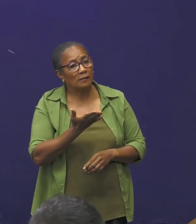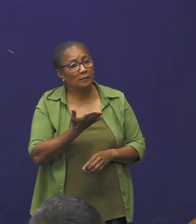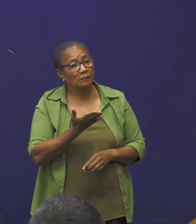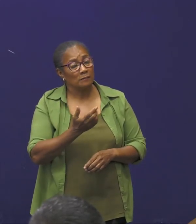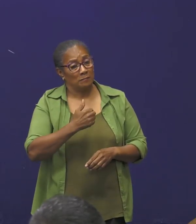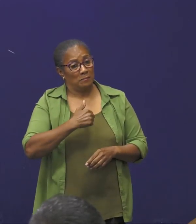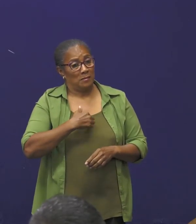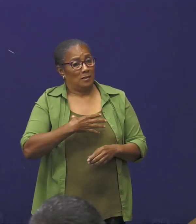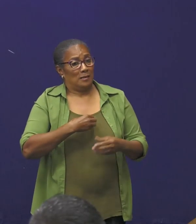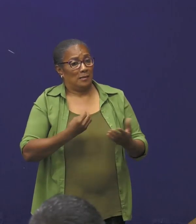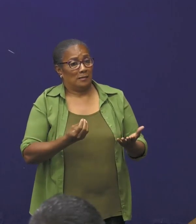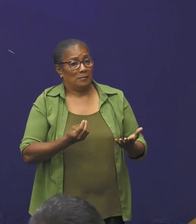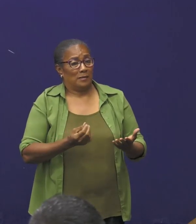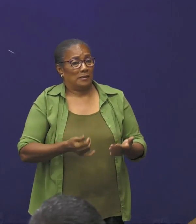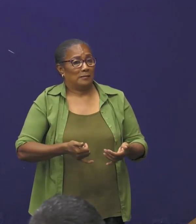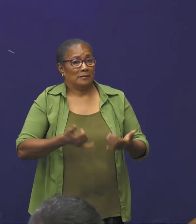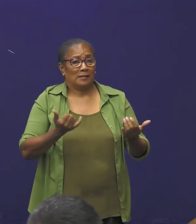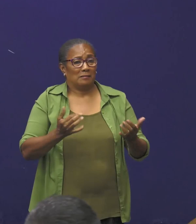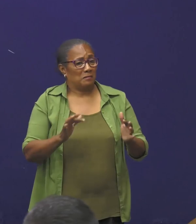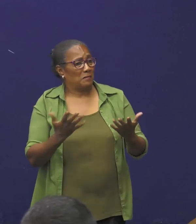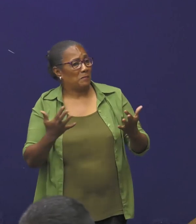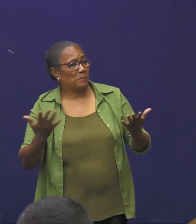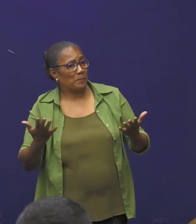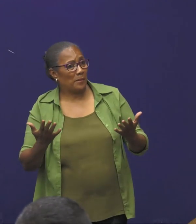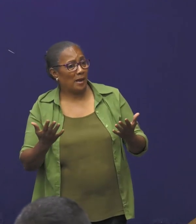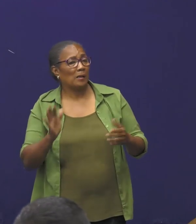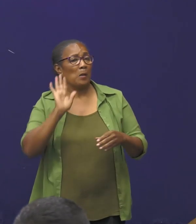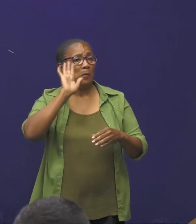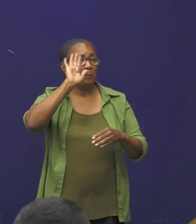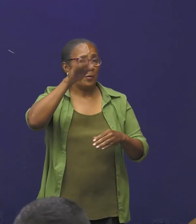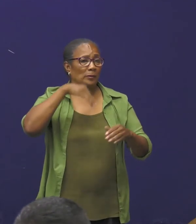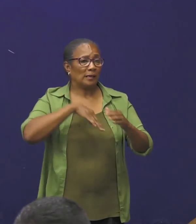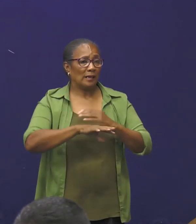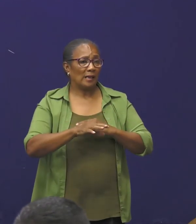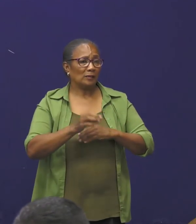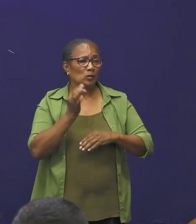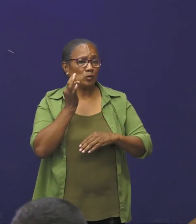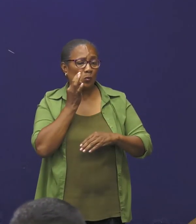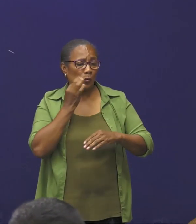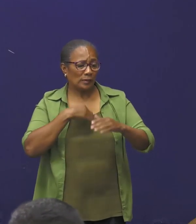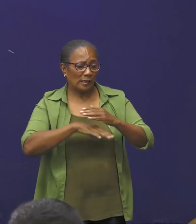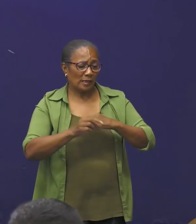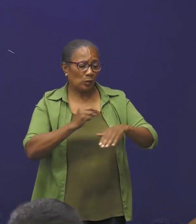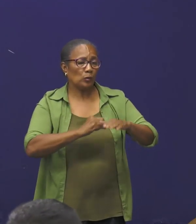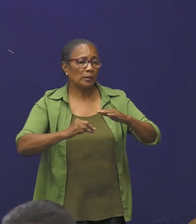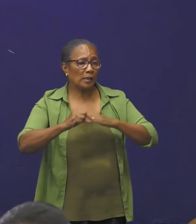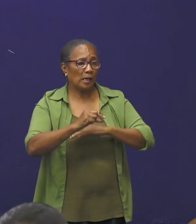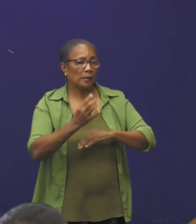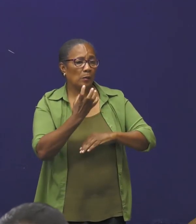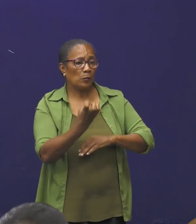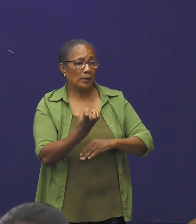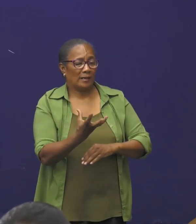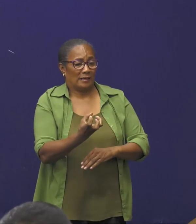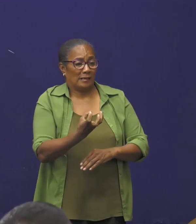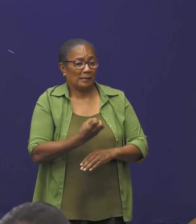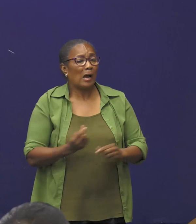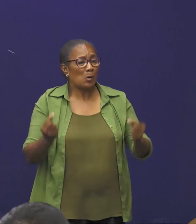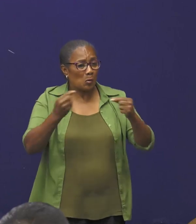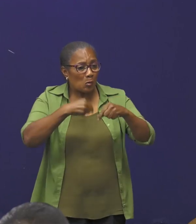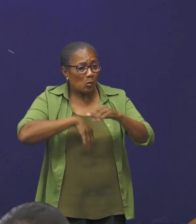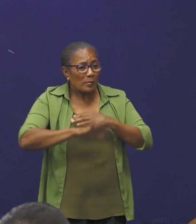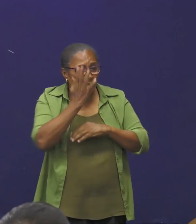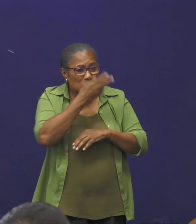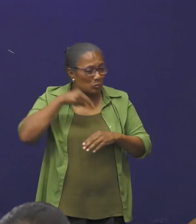hé, heb, er zijn een paar buitenlanders, die in Guyana zitten, en we willen heel erg graag, dat die mannen naar binnen komen,